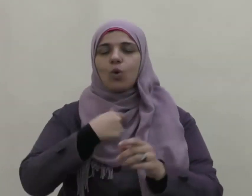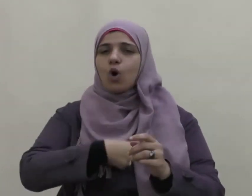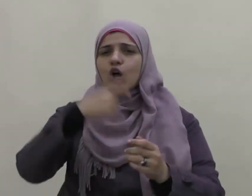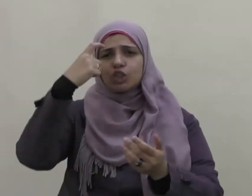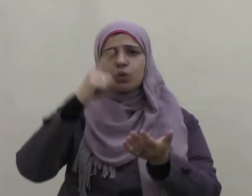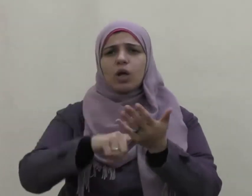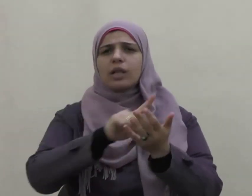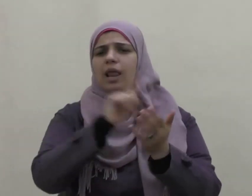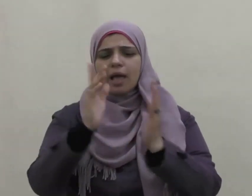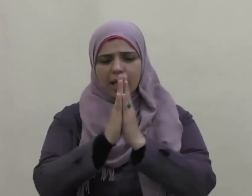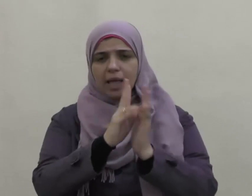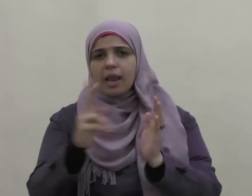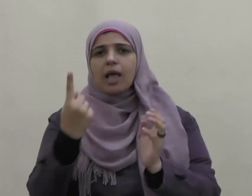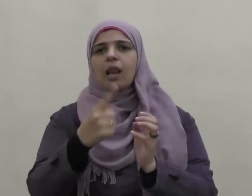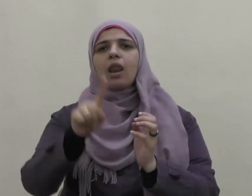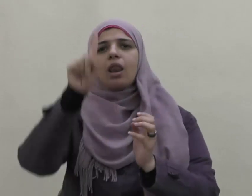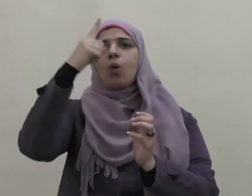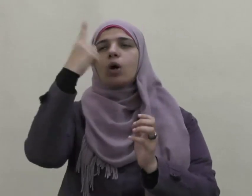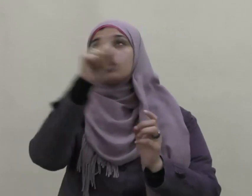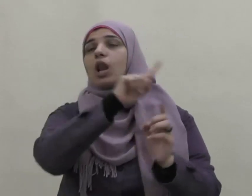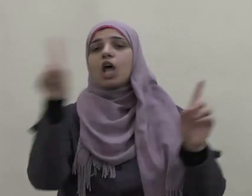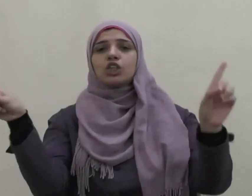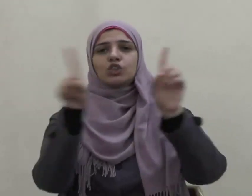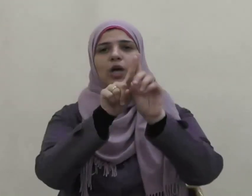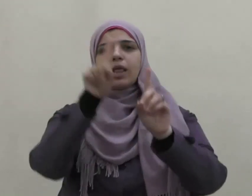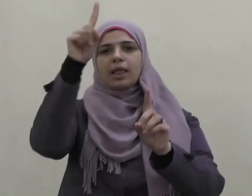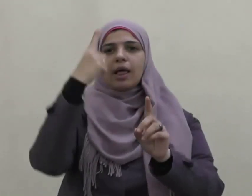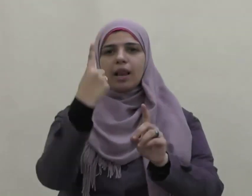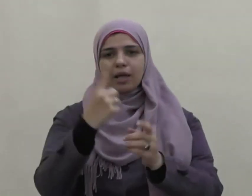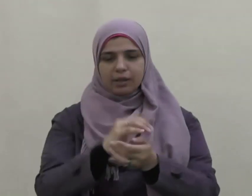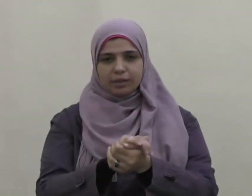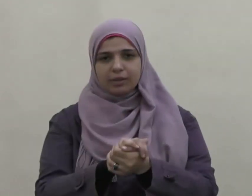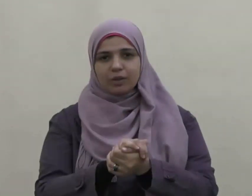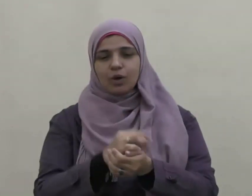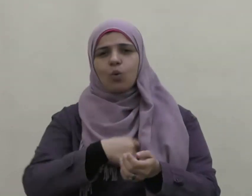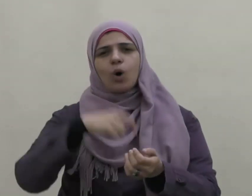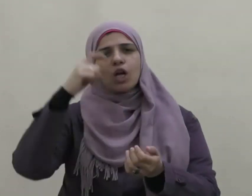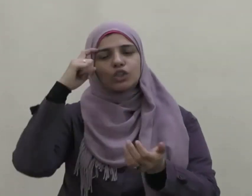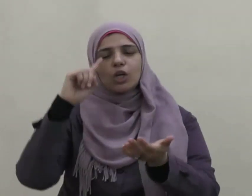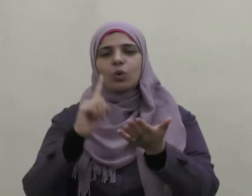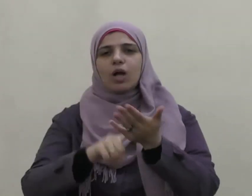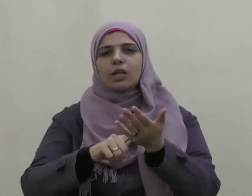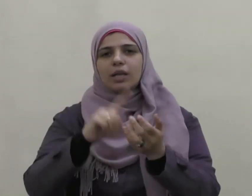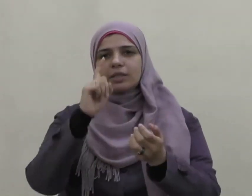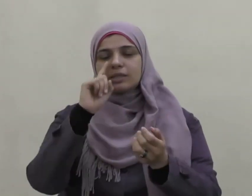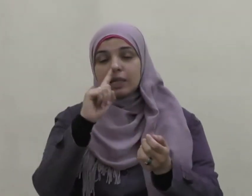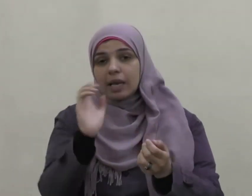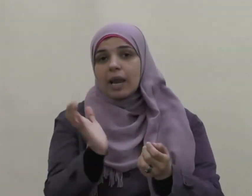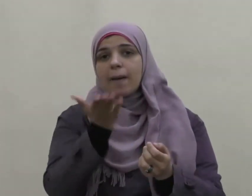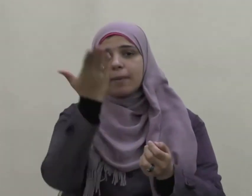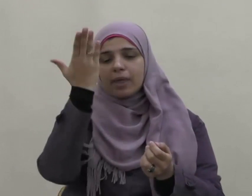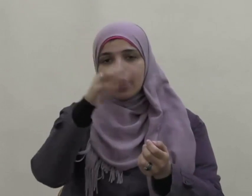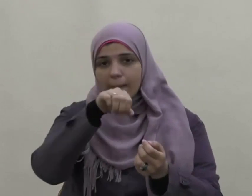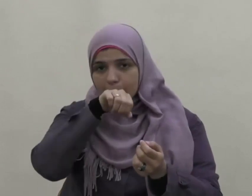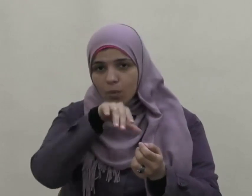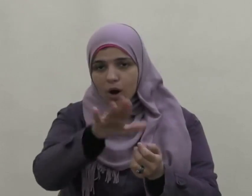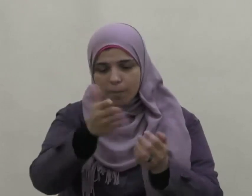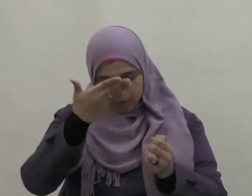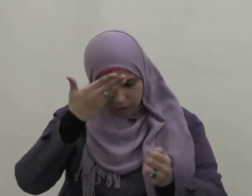لا إله إلا الله وحده لا شريك له وأشهد أن سيدنا ونبينا محمدا